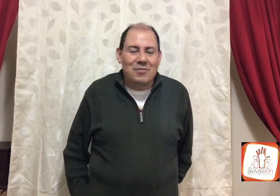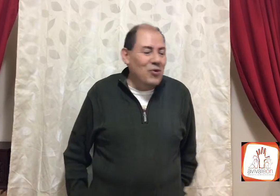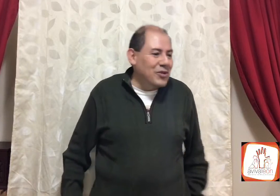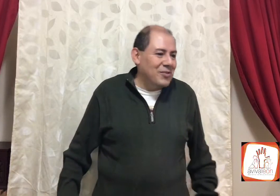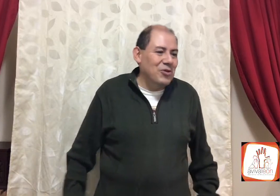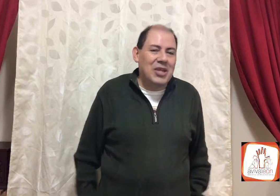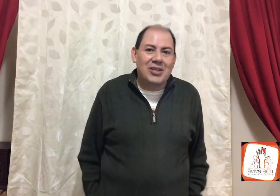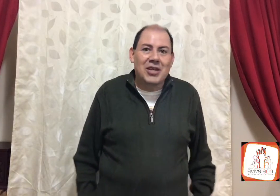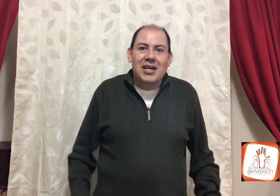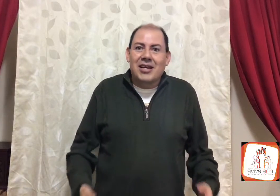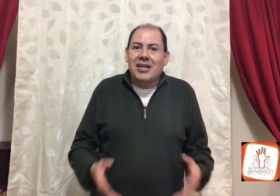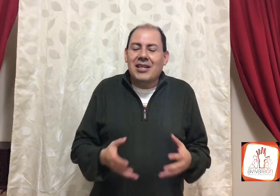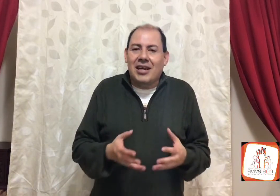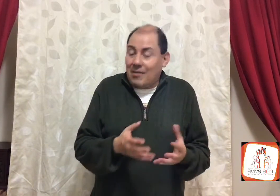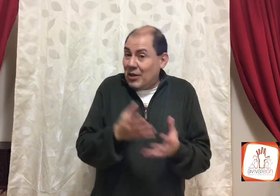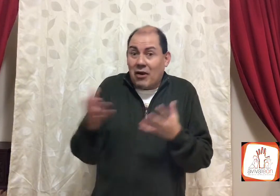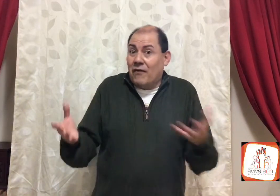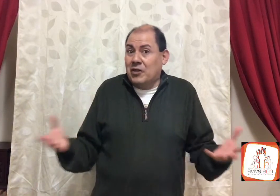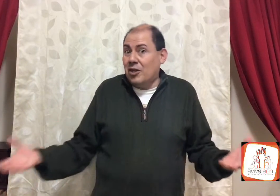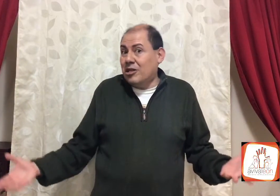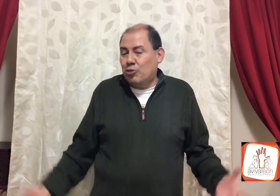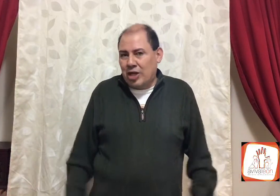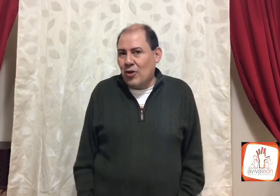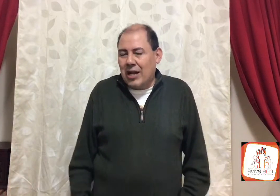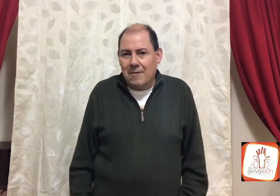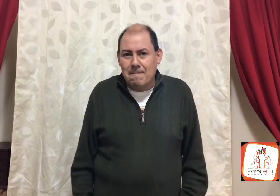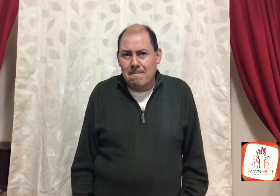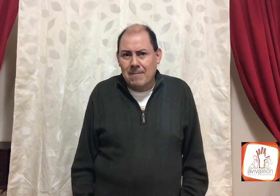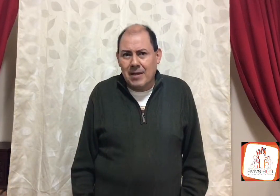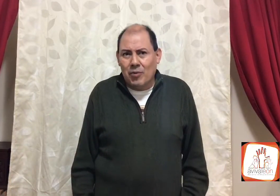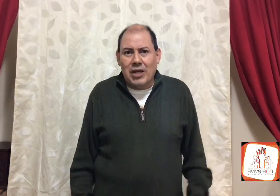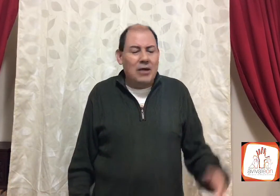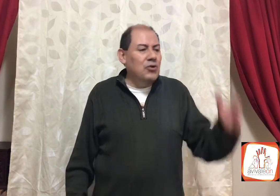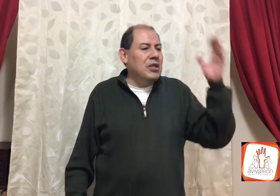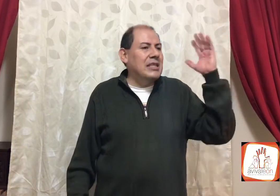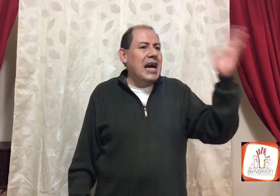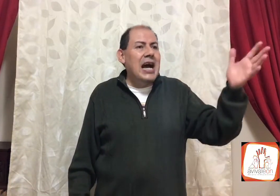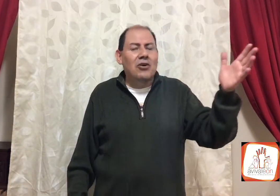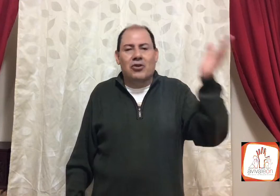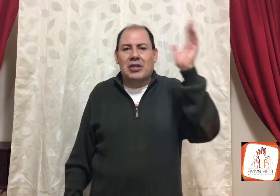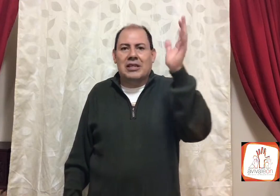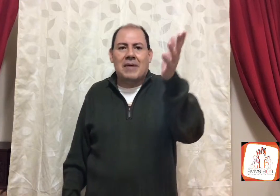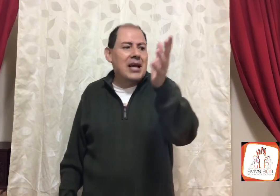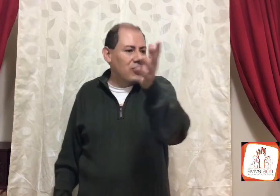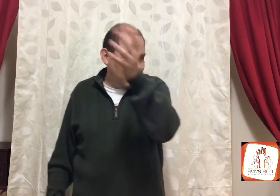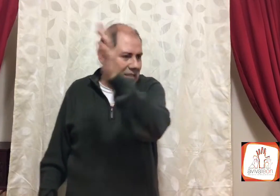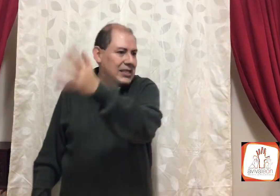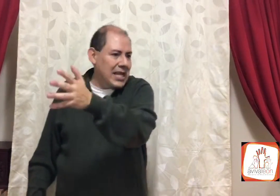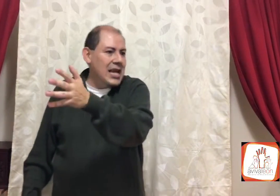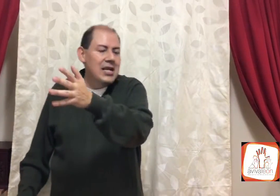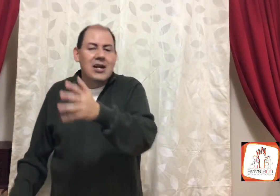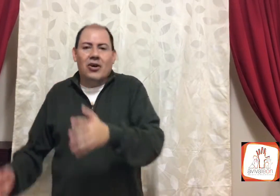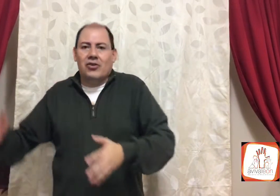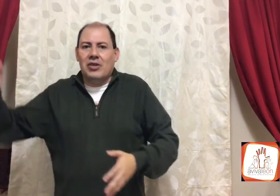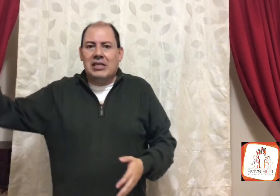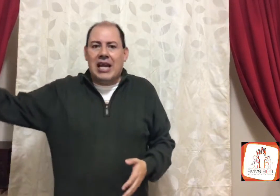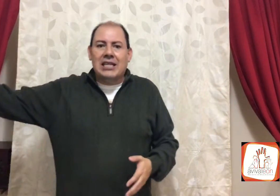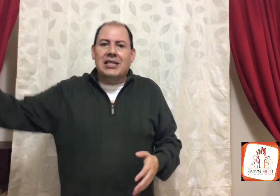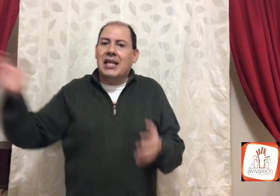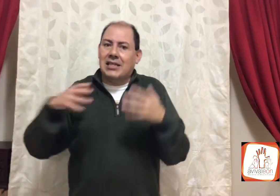muchos, muchos años, y había una confusión espiritual, porque uno dice A, otro dice B, otro dice C, otro dice H, de las